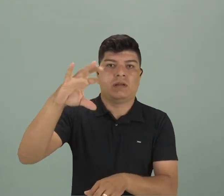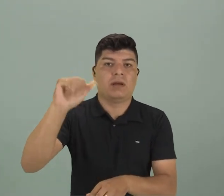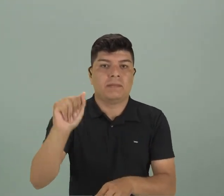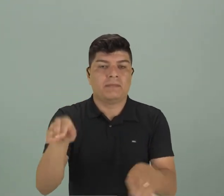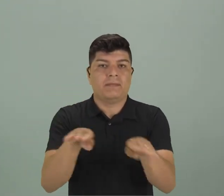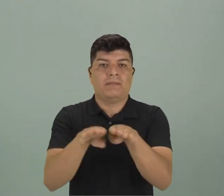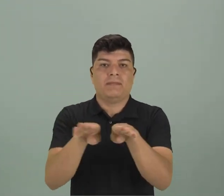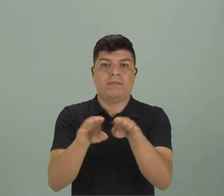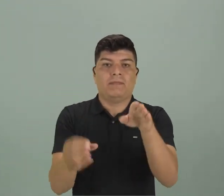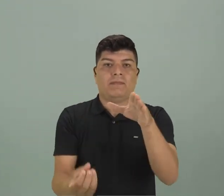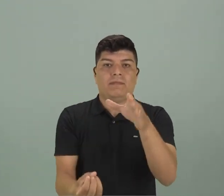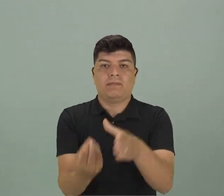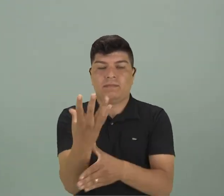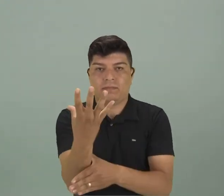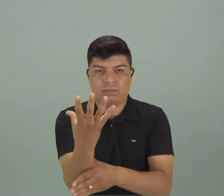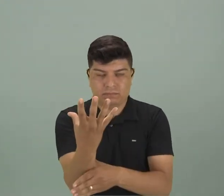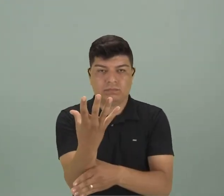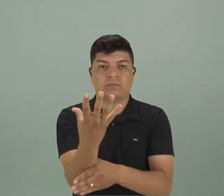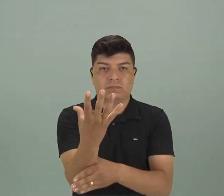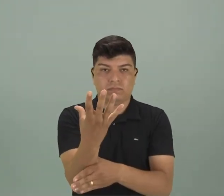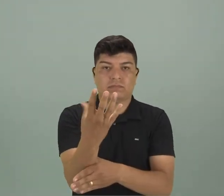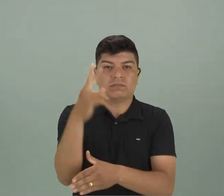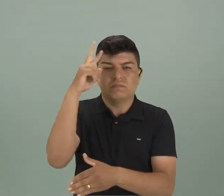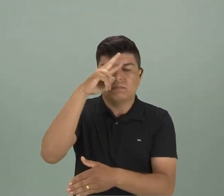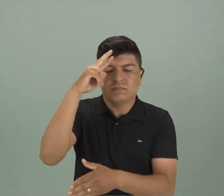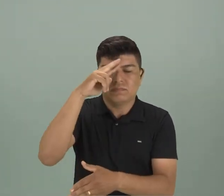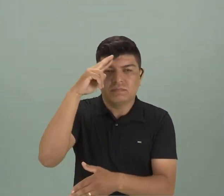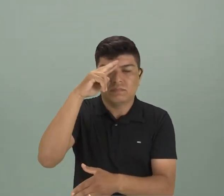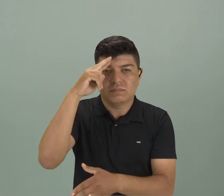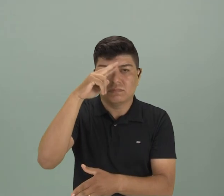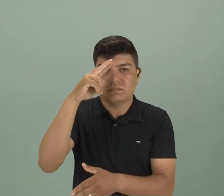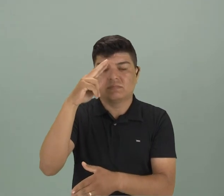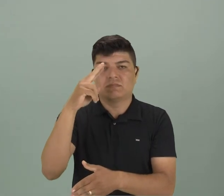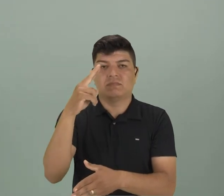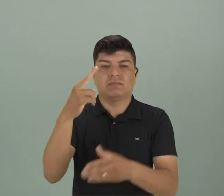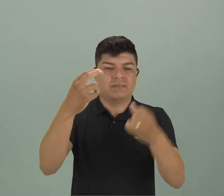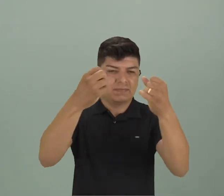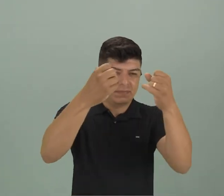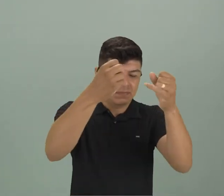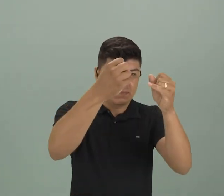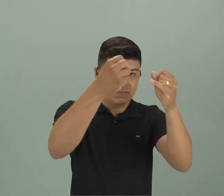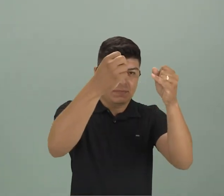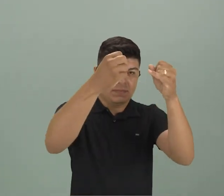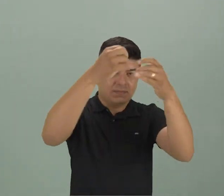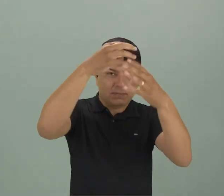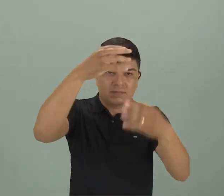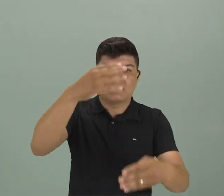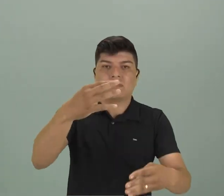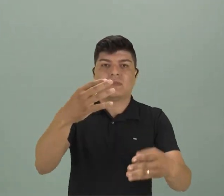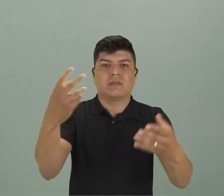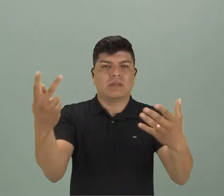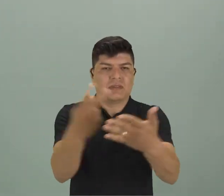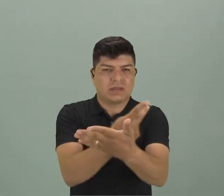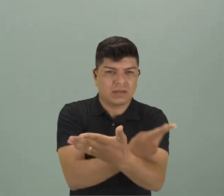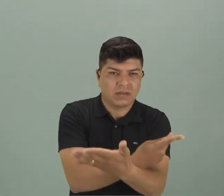leyendas históricas, que son las que cuentan cosas,